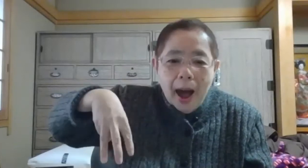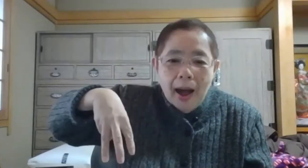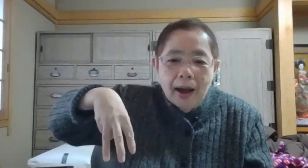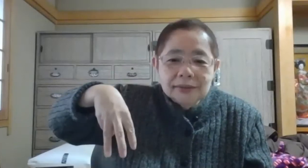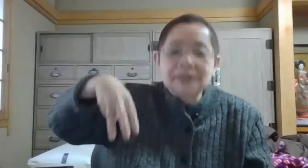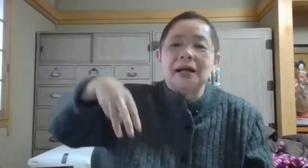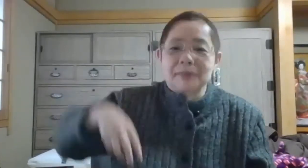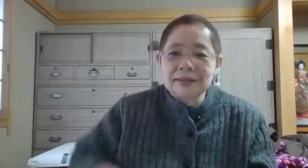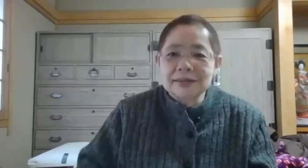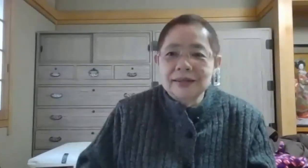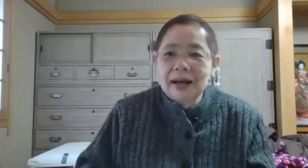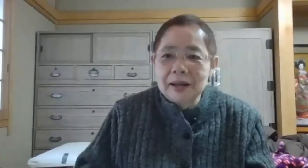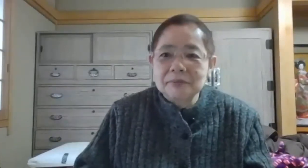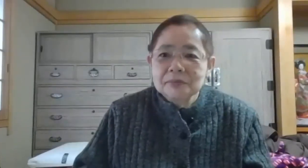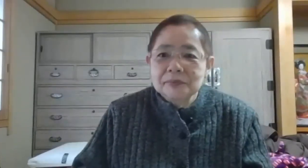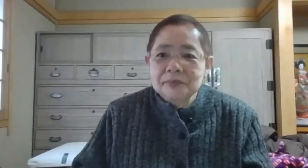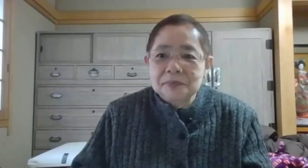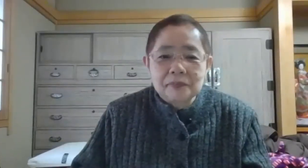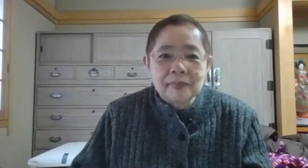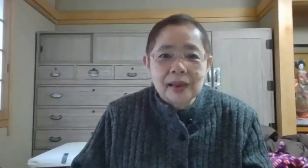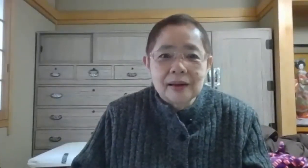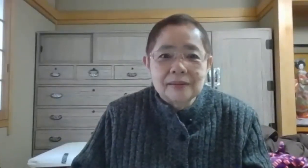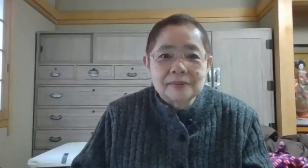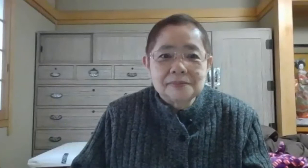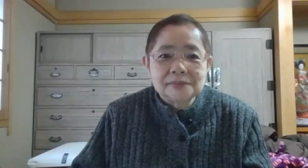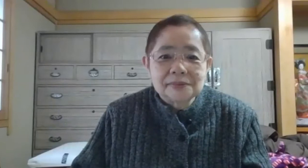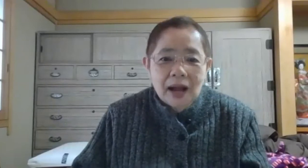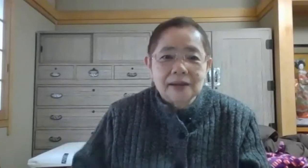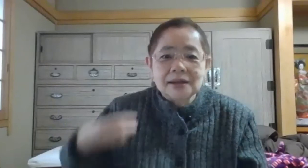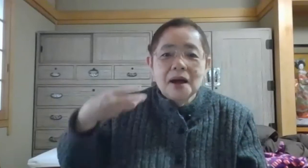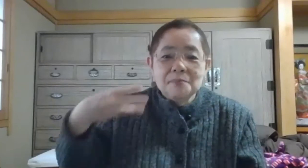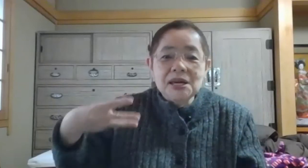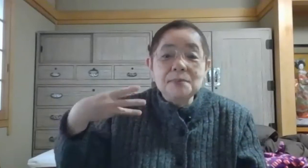になりますじゃあ耳はどうやりますはいじゃあ耳